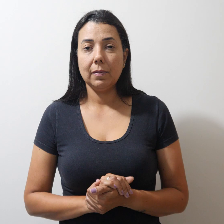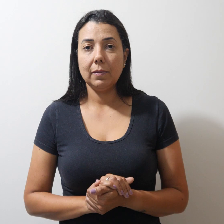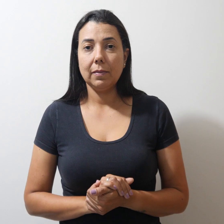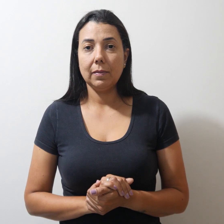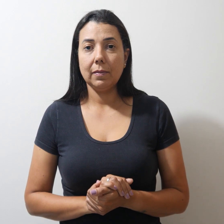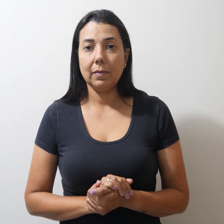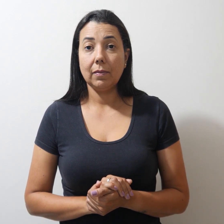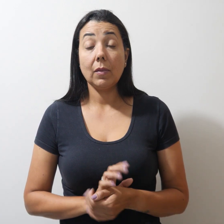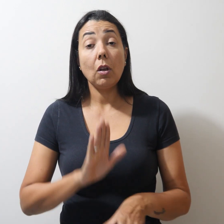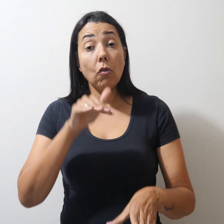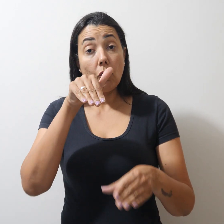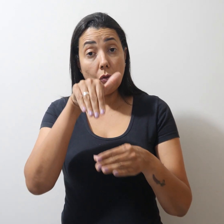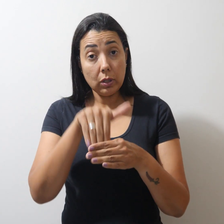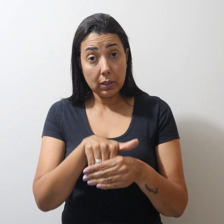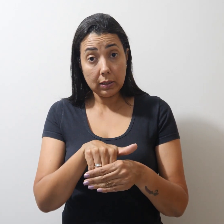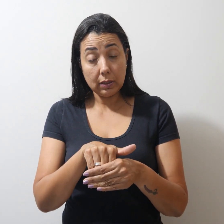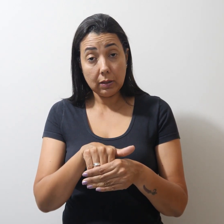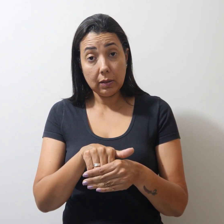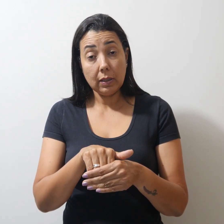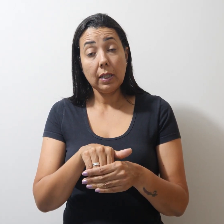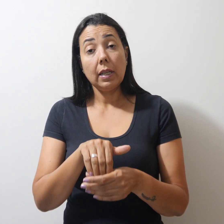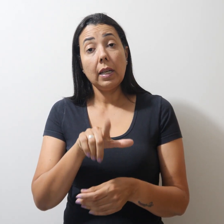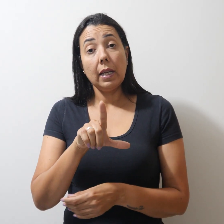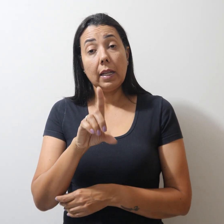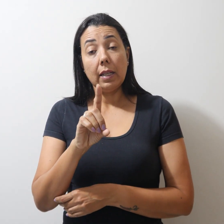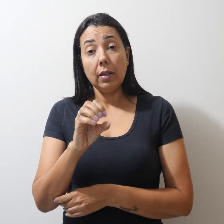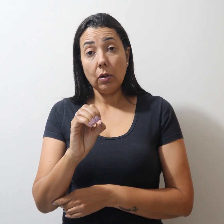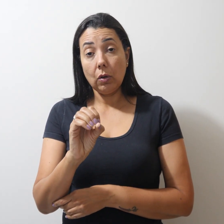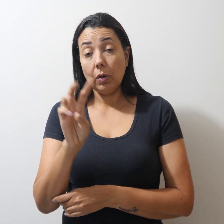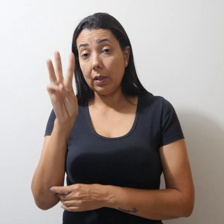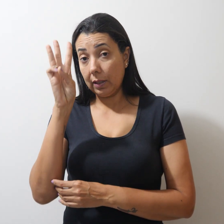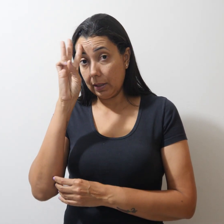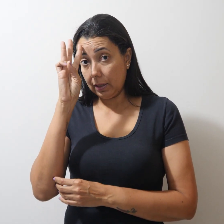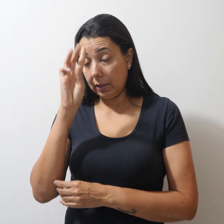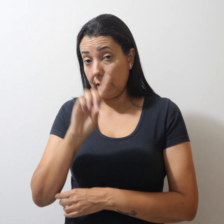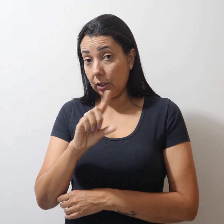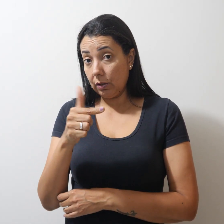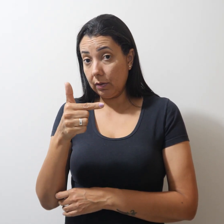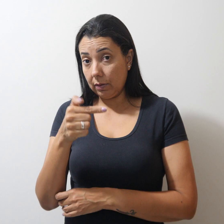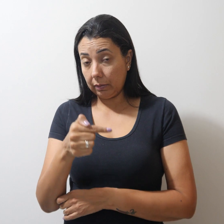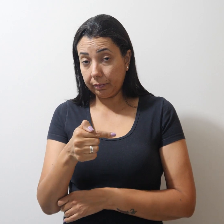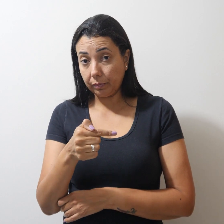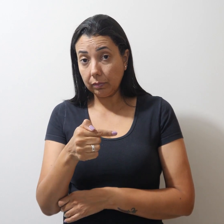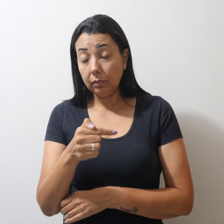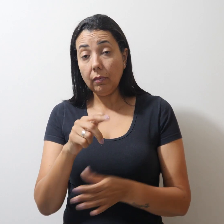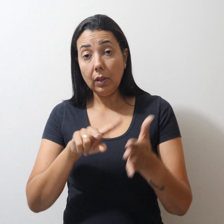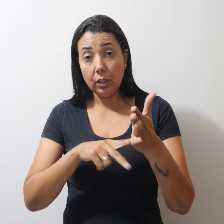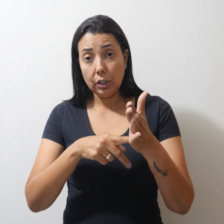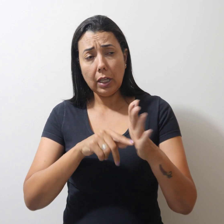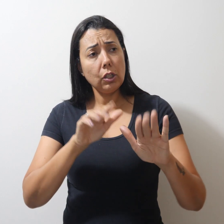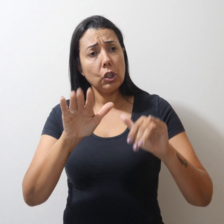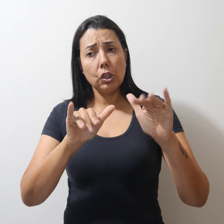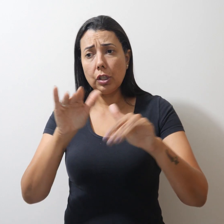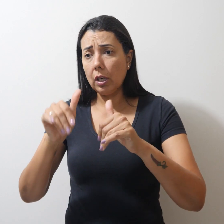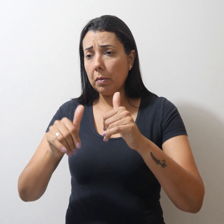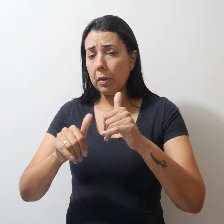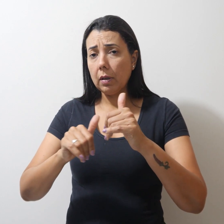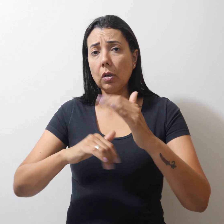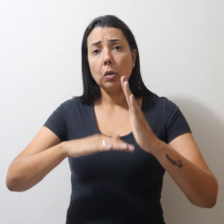Votação da LDO será nesta terça 27. Simpro convoca a categoria para